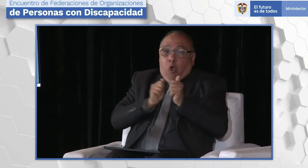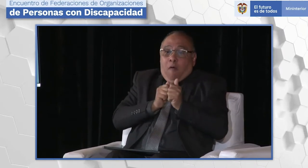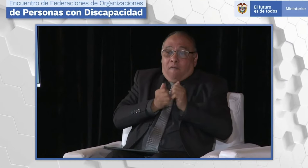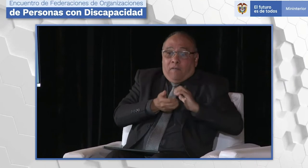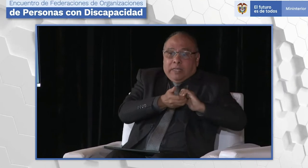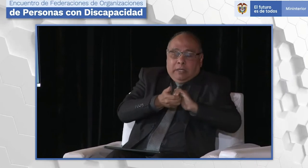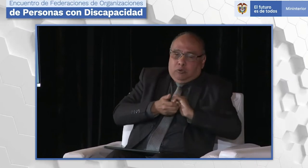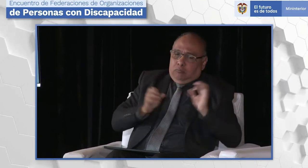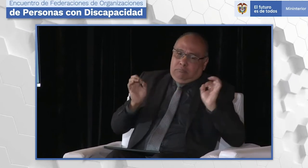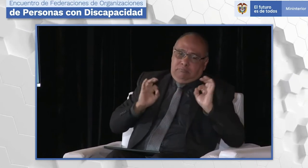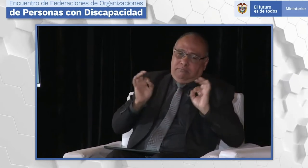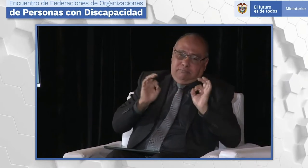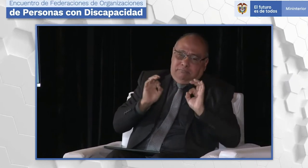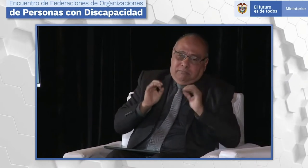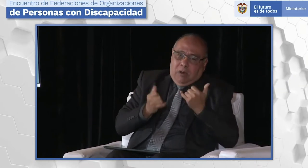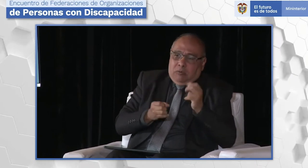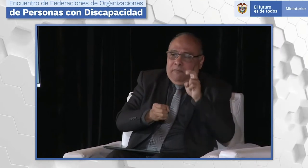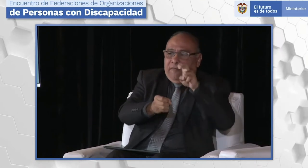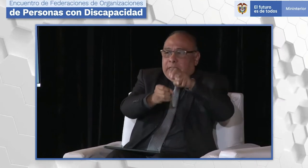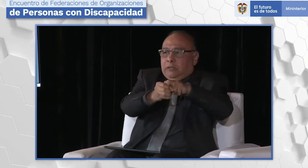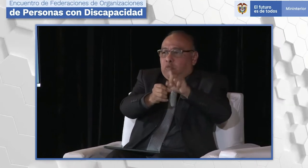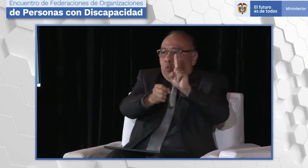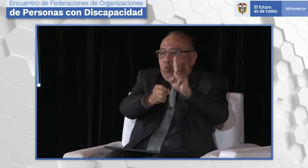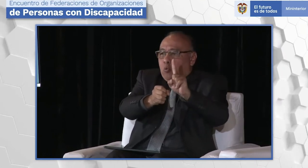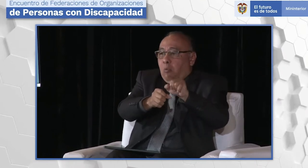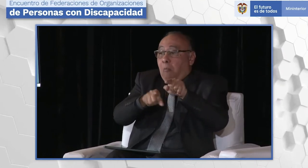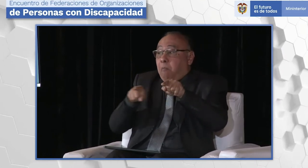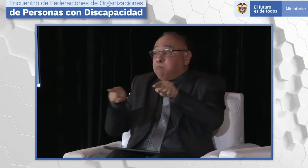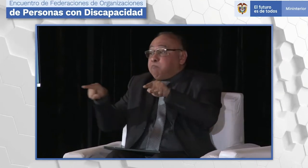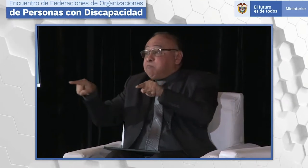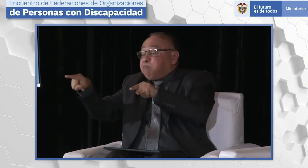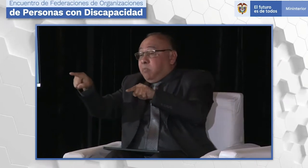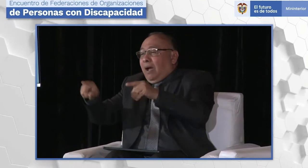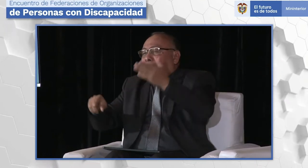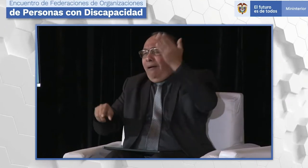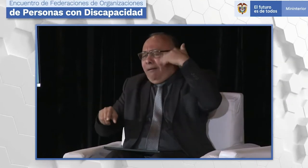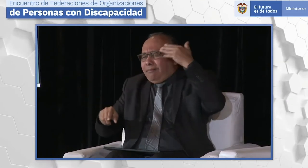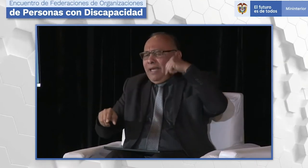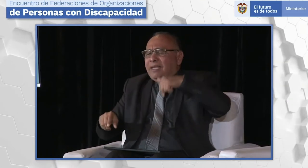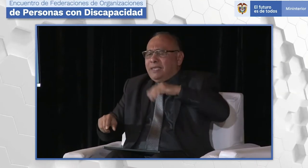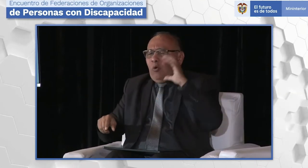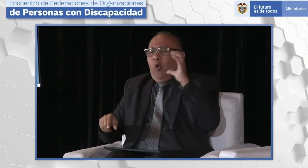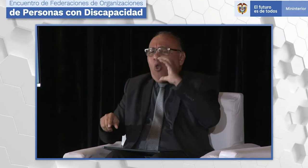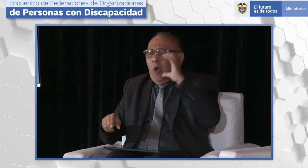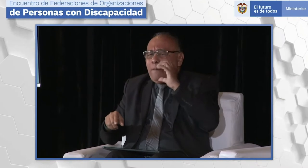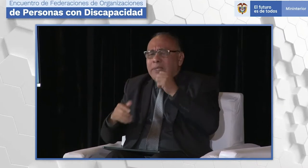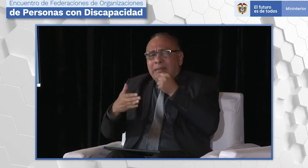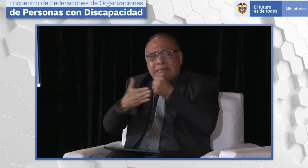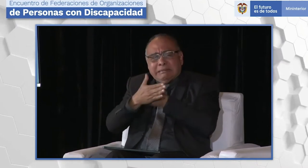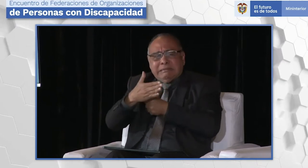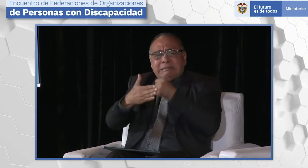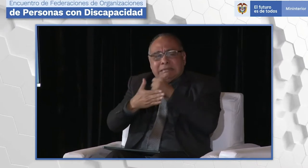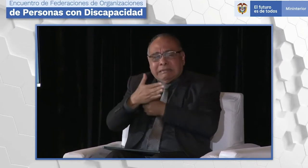de parte de la comunidad sorda, estamos hasta federación, estamos en segundo grado. No tenemos una confederación.